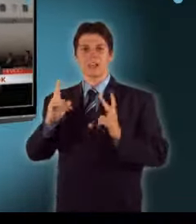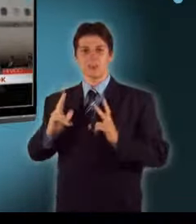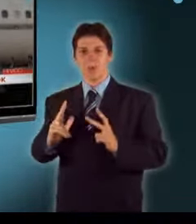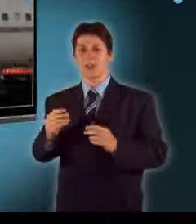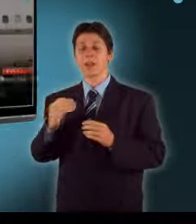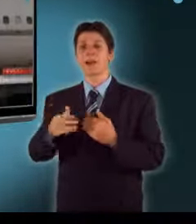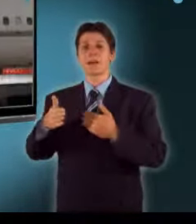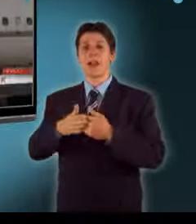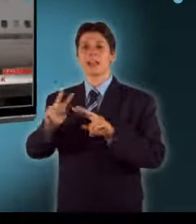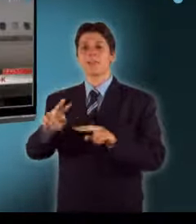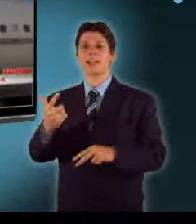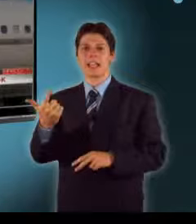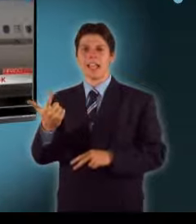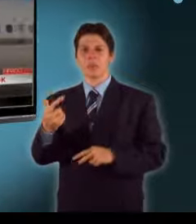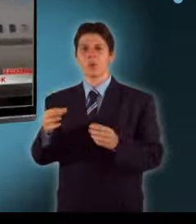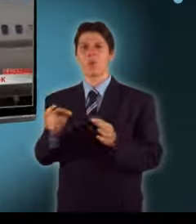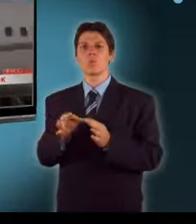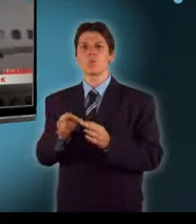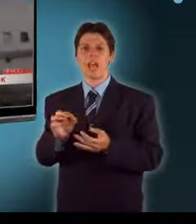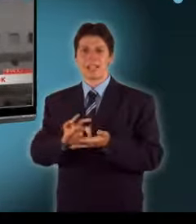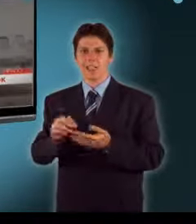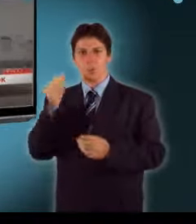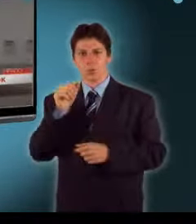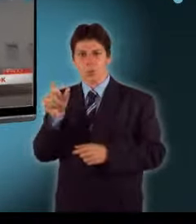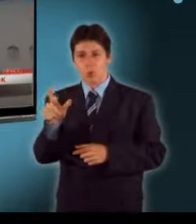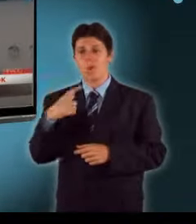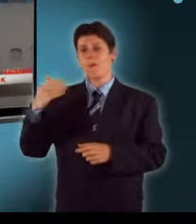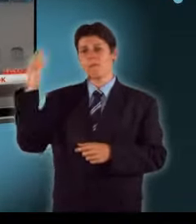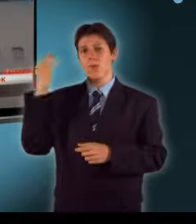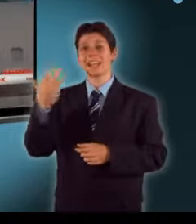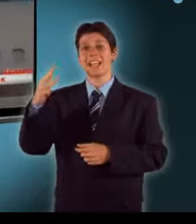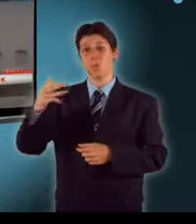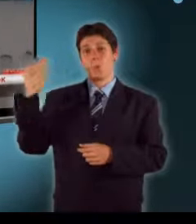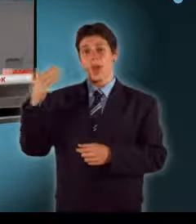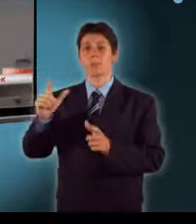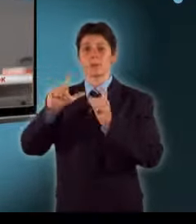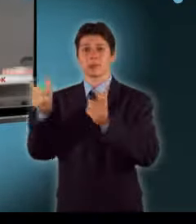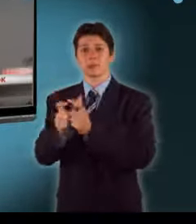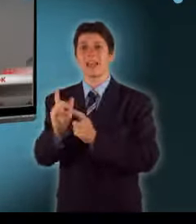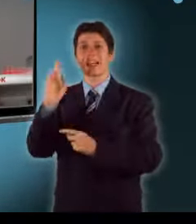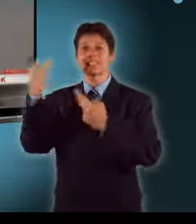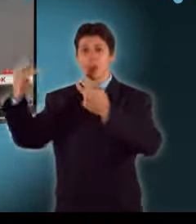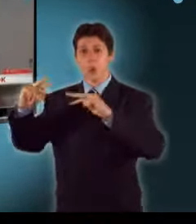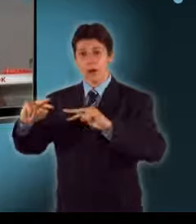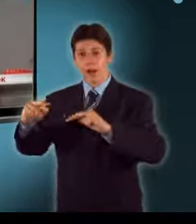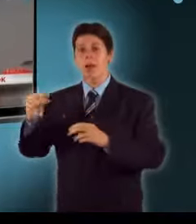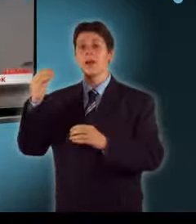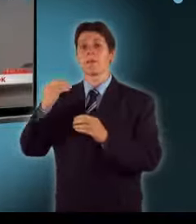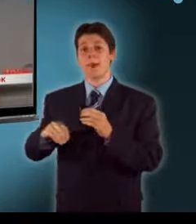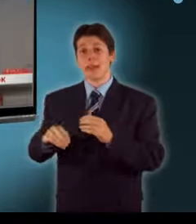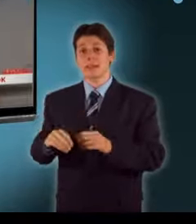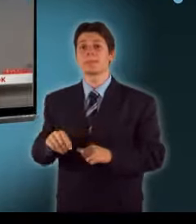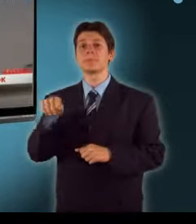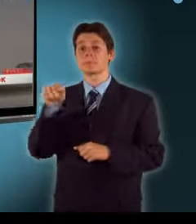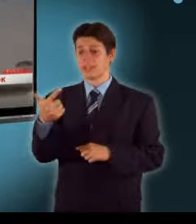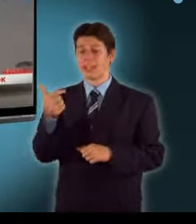akiket négy hónappal ezelőtt vettek őrizett be az észak-koreai hatóságok. Az amerikai-koreai Euna Lee és a kínai-amerikai Laura